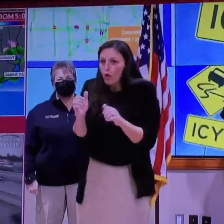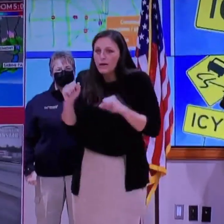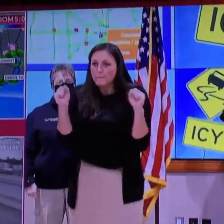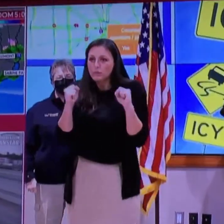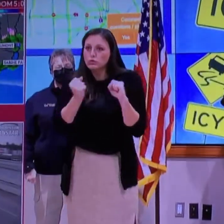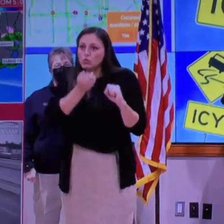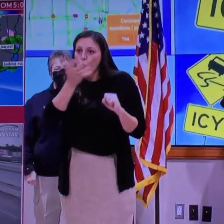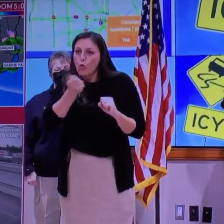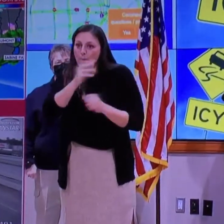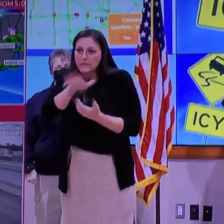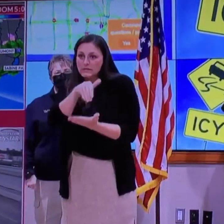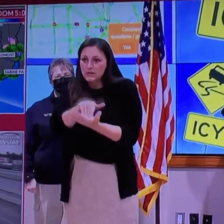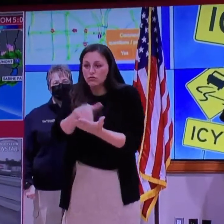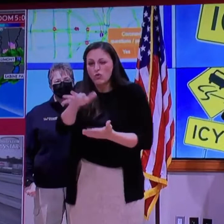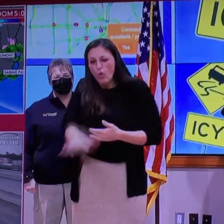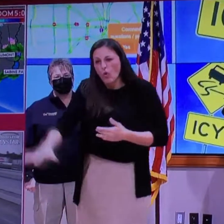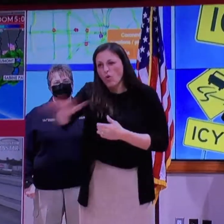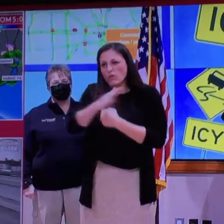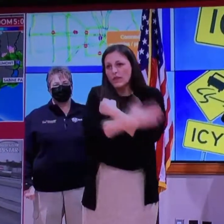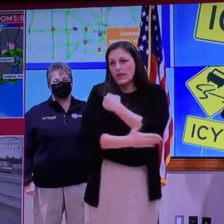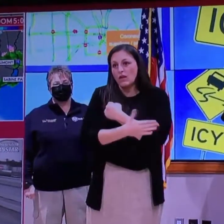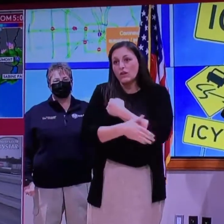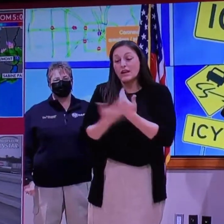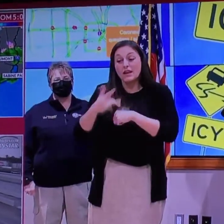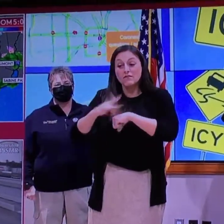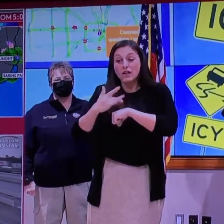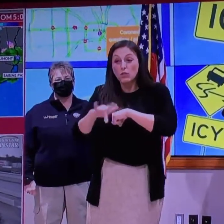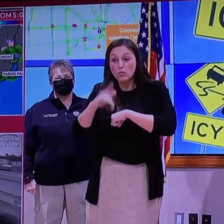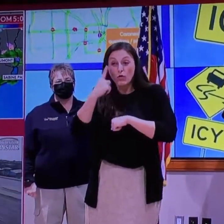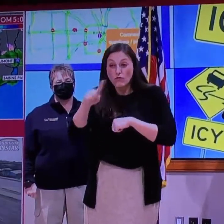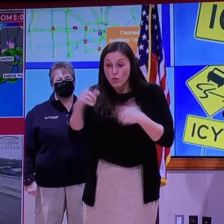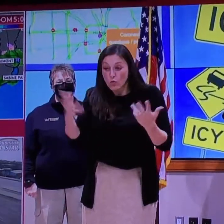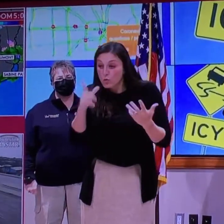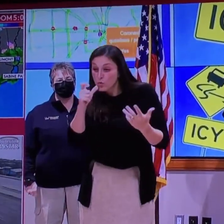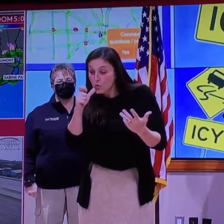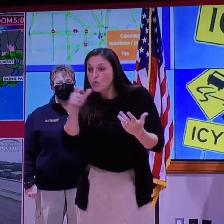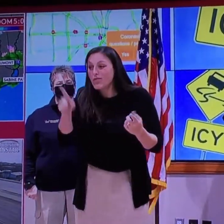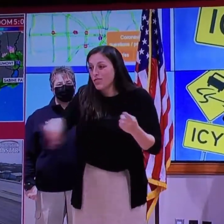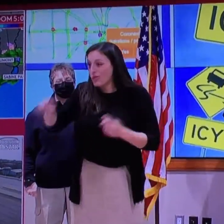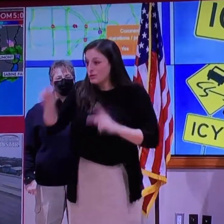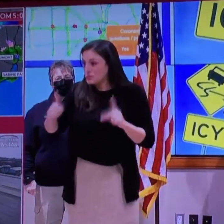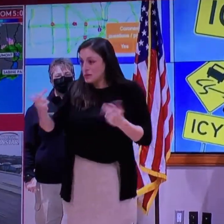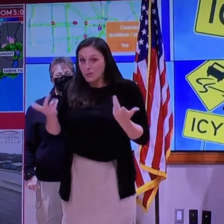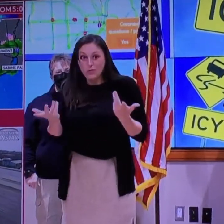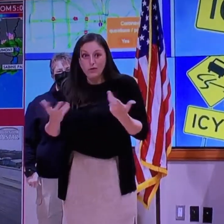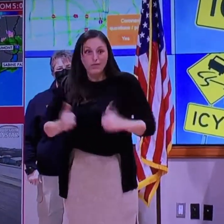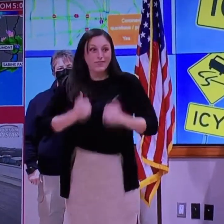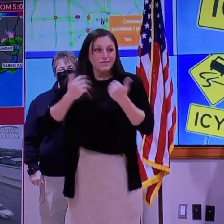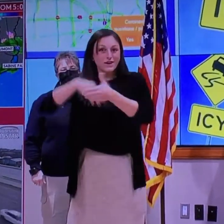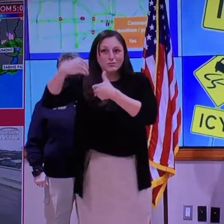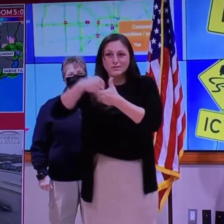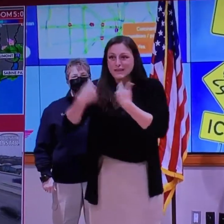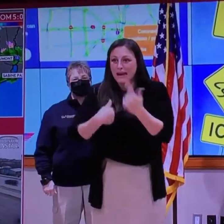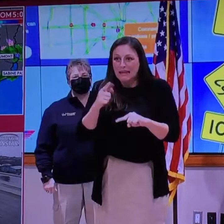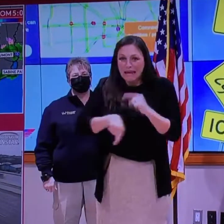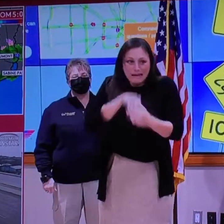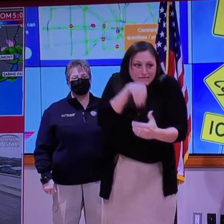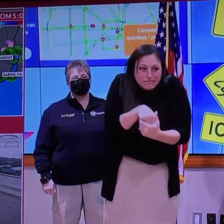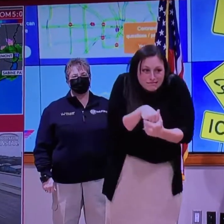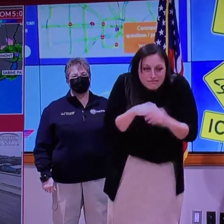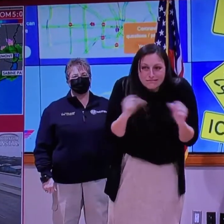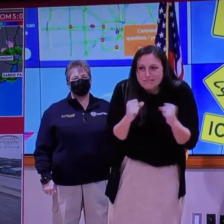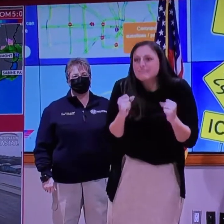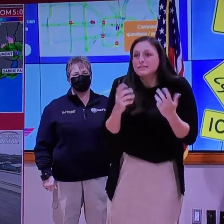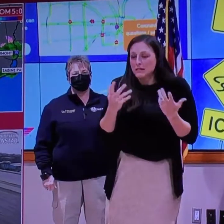Además, en el centro de condiciones de Georgia Brown, estaremos abriendo un total de nueve centros para que todos aquellos que necesiten albergue